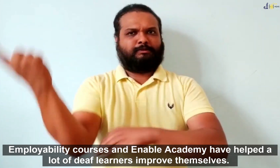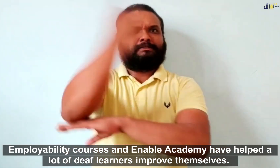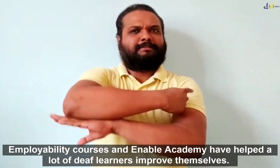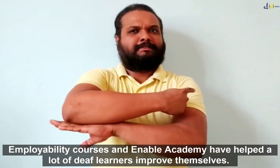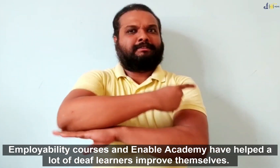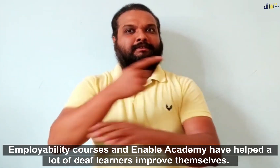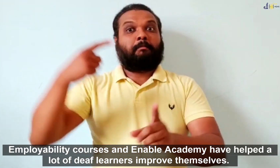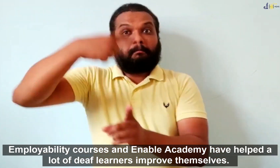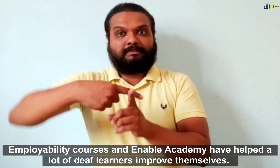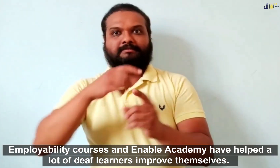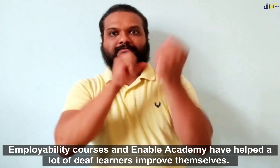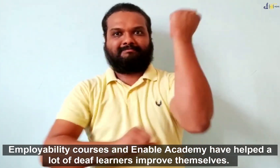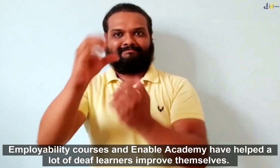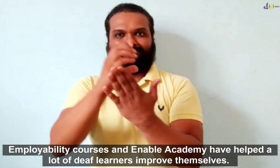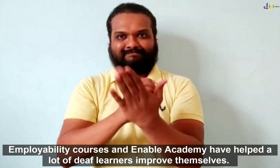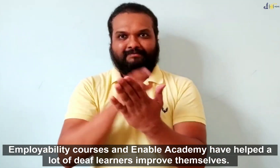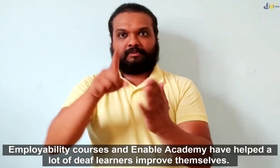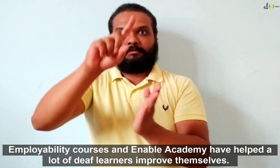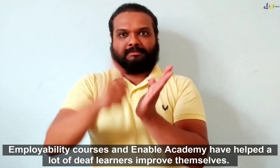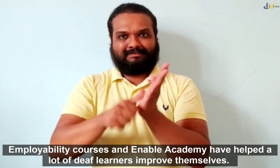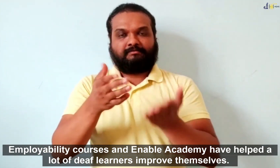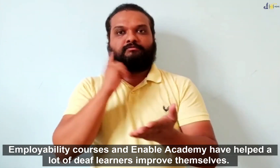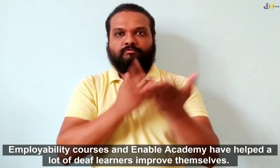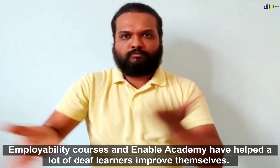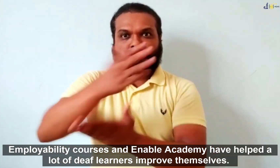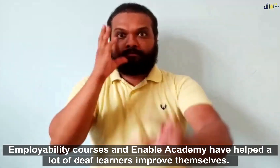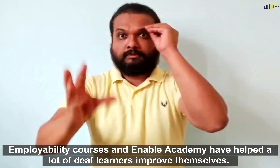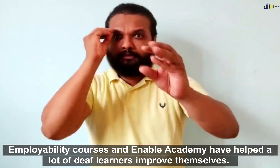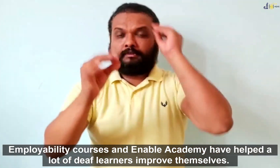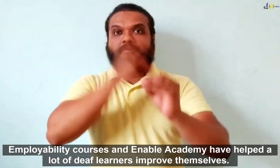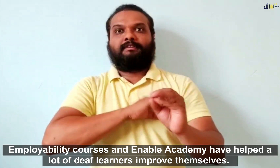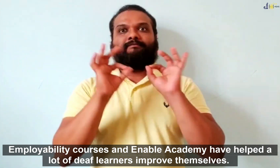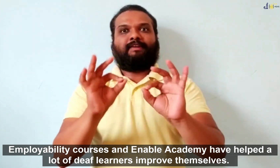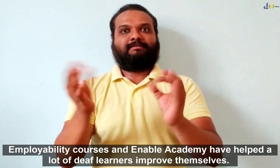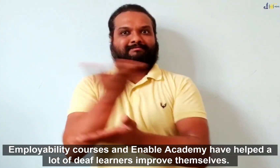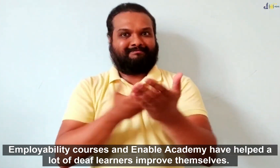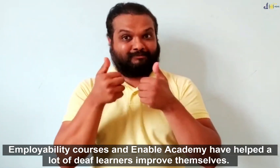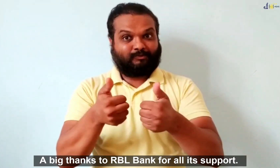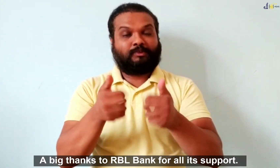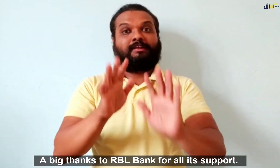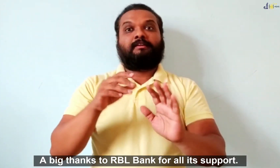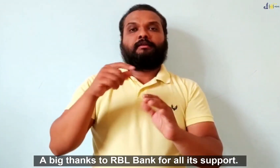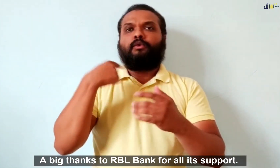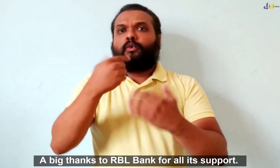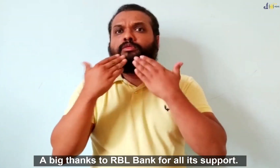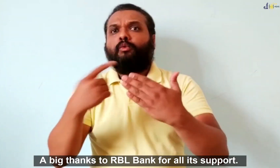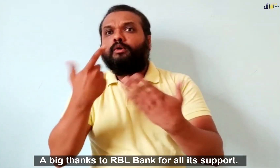सारे इकैडमी जिनोंने बहुत सारे बधिर लोगों का